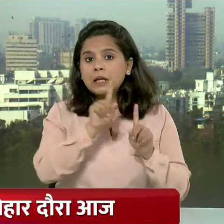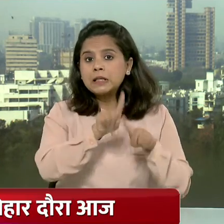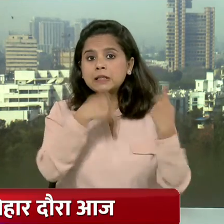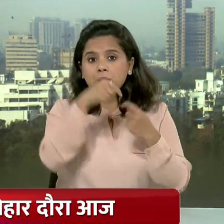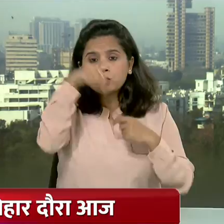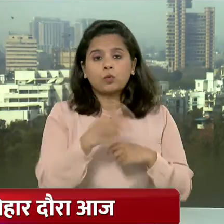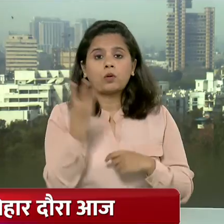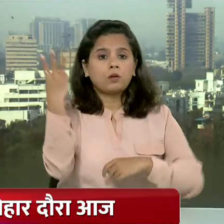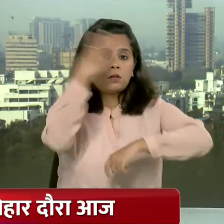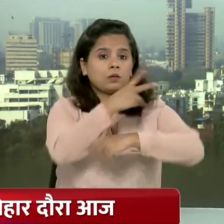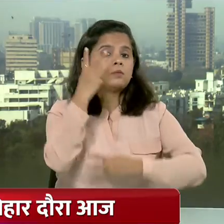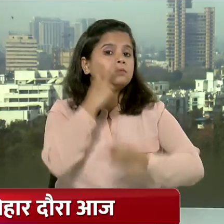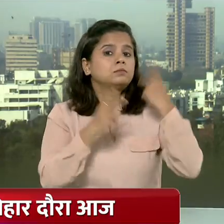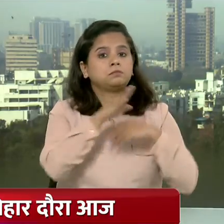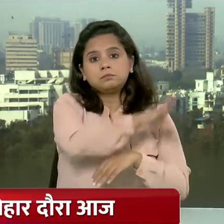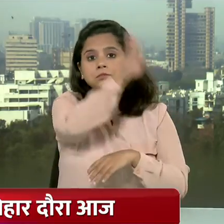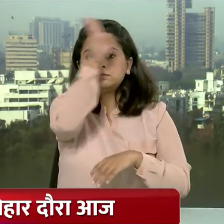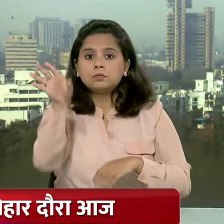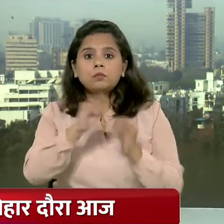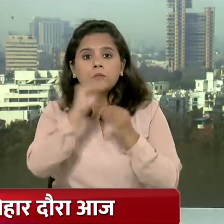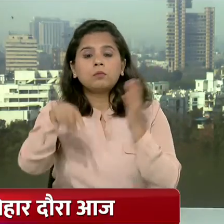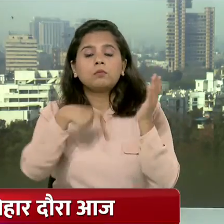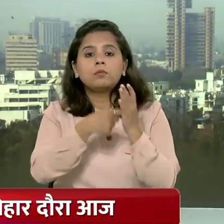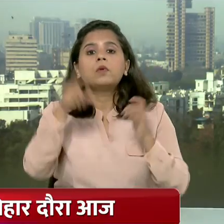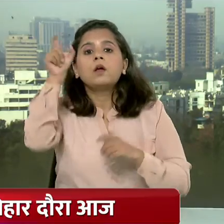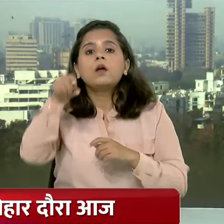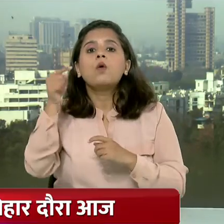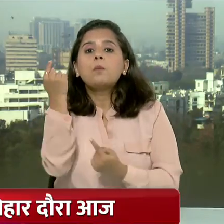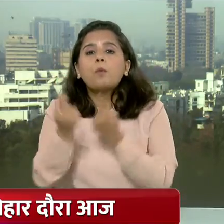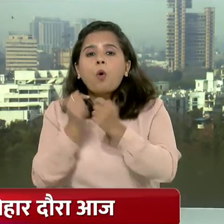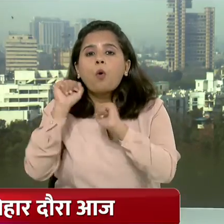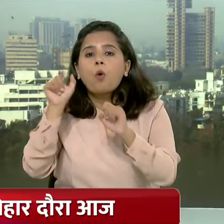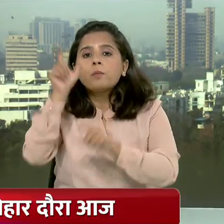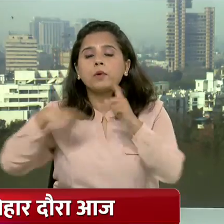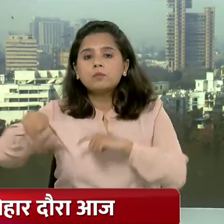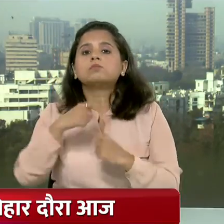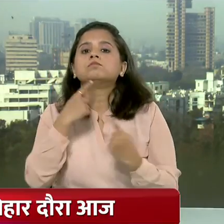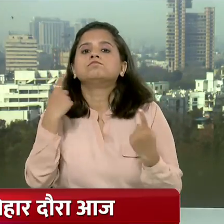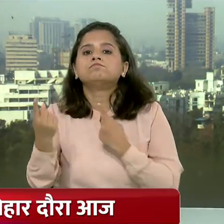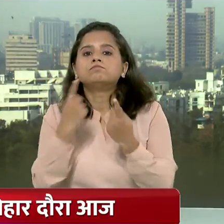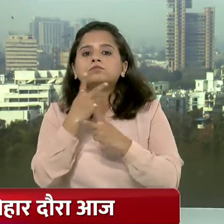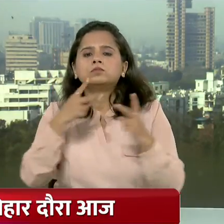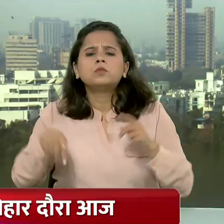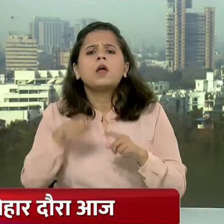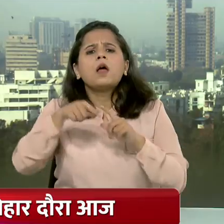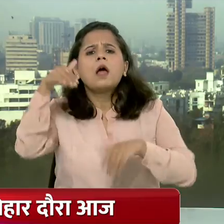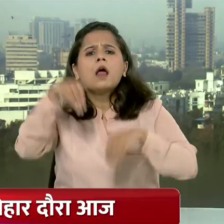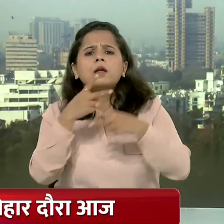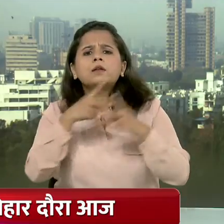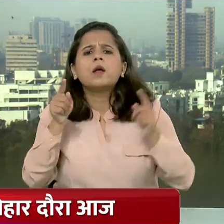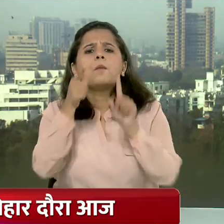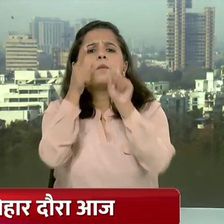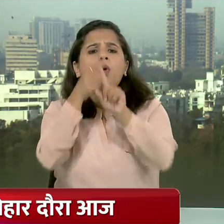तीम दिवस्य दोरे पर करेगी राजनेतिक दलों के साथ बैठक चुनाव के एहम बिंदूओं पर होगी चर्चा